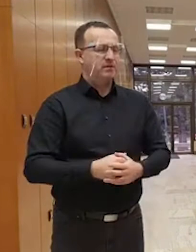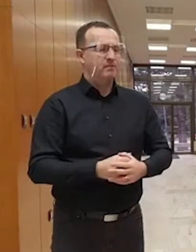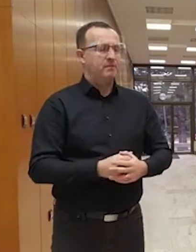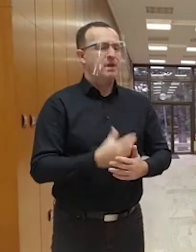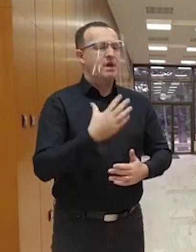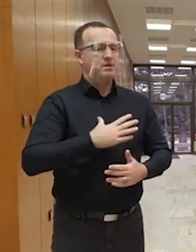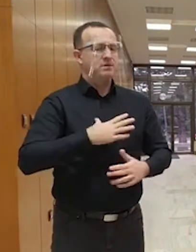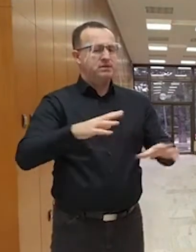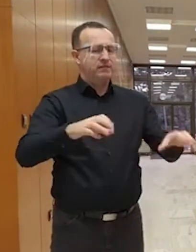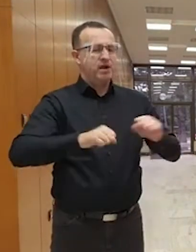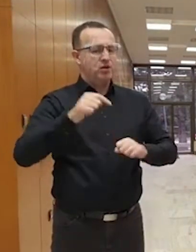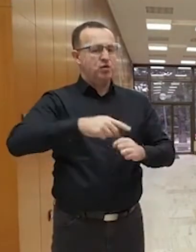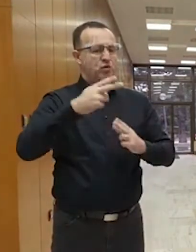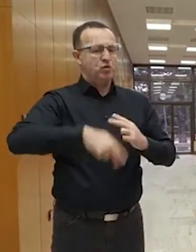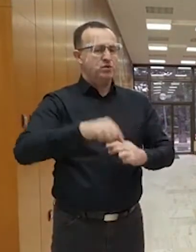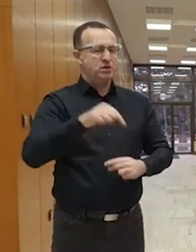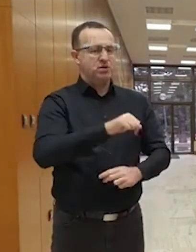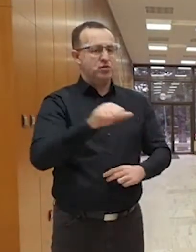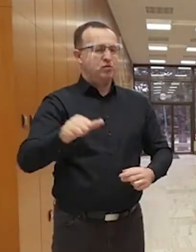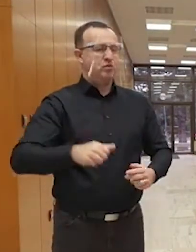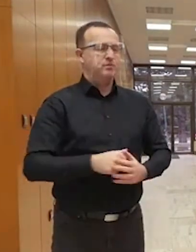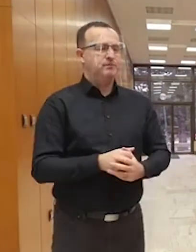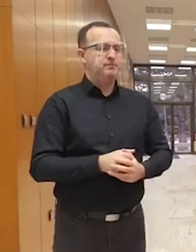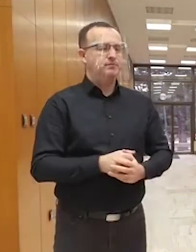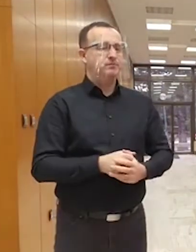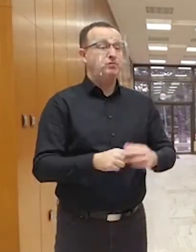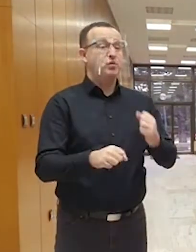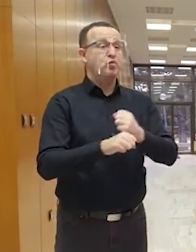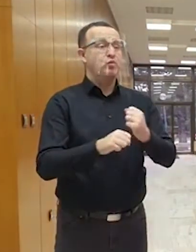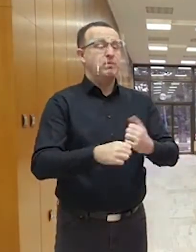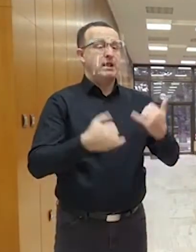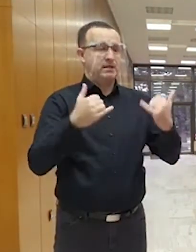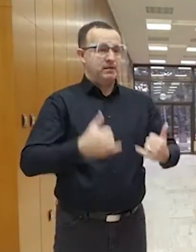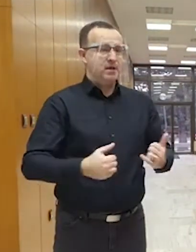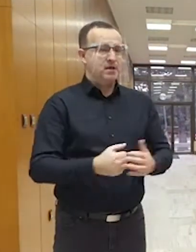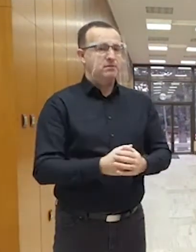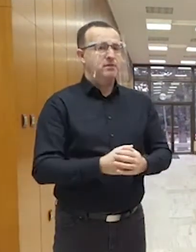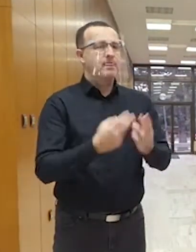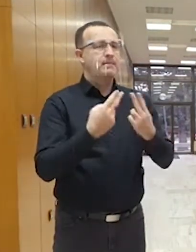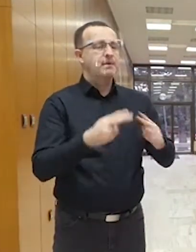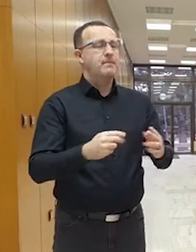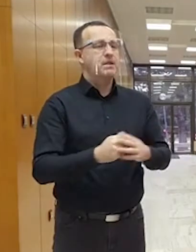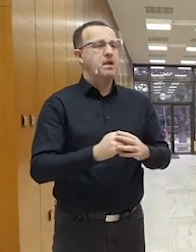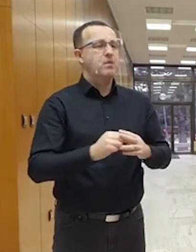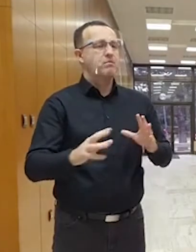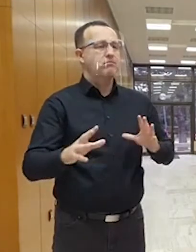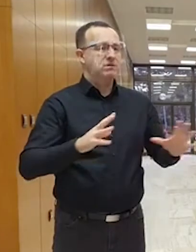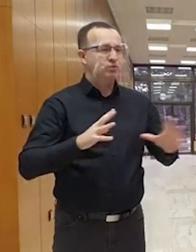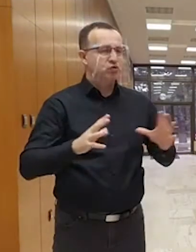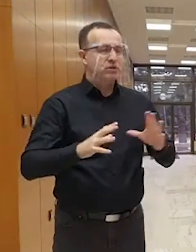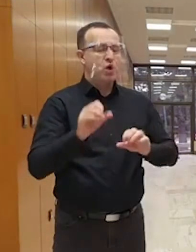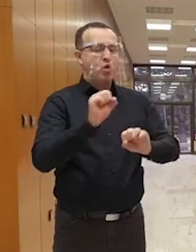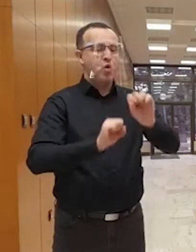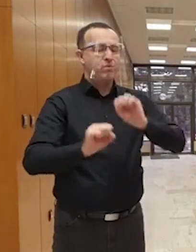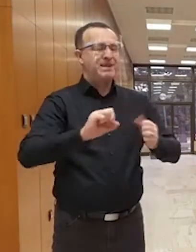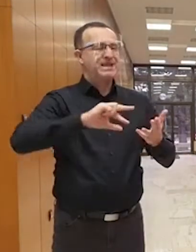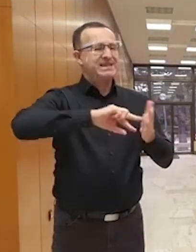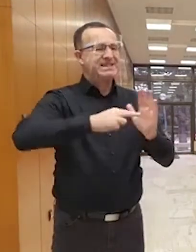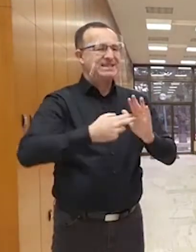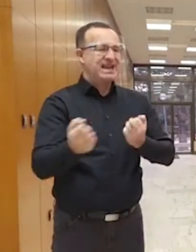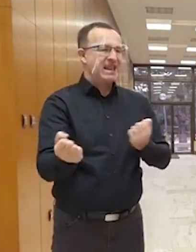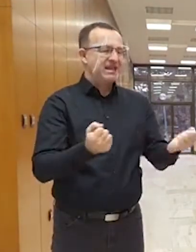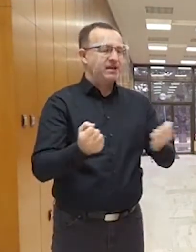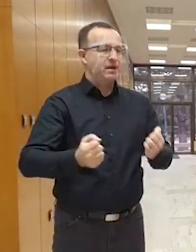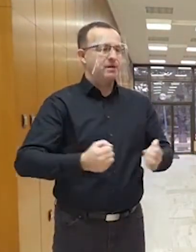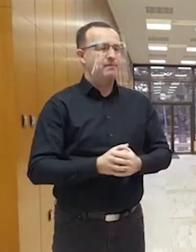chce ich schváliť do konca tohto roku. Urobila tak dnes v prípade bezpečnostnej a obrannej stratégie a samozrejme